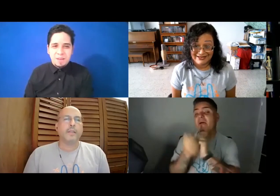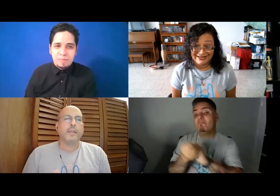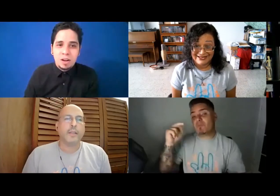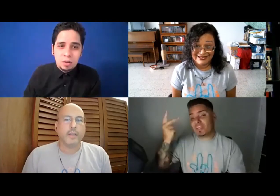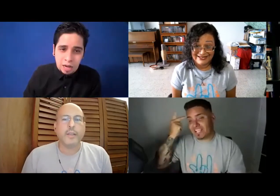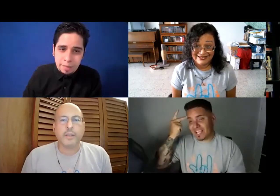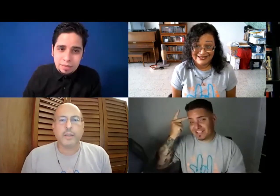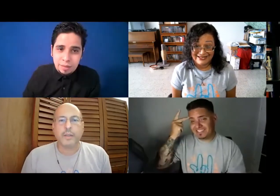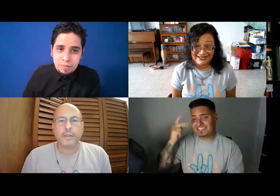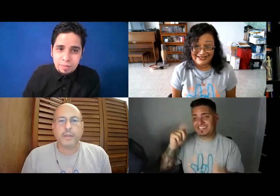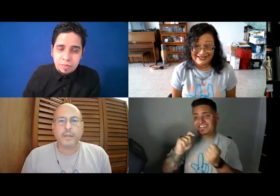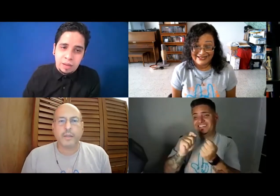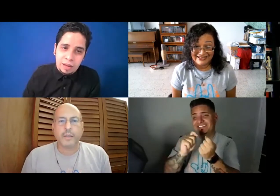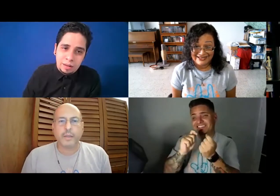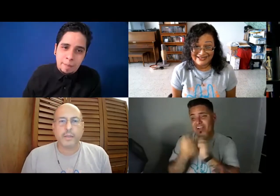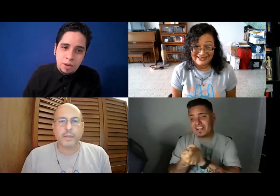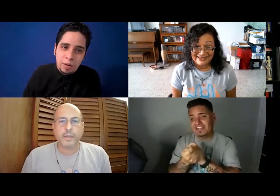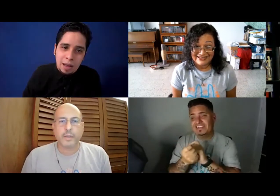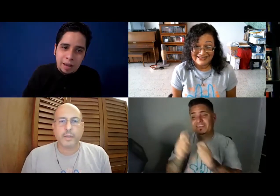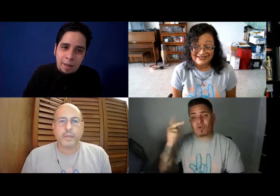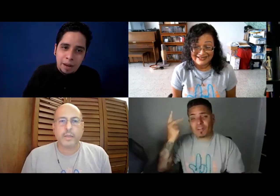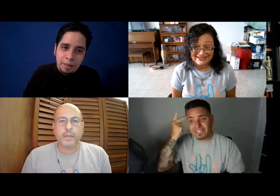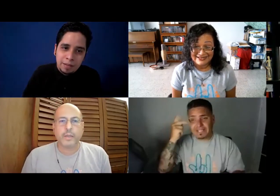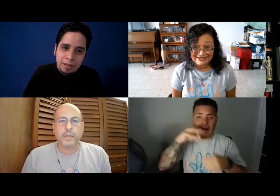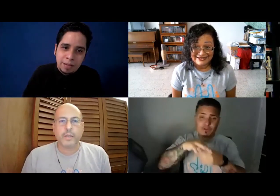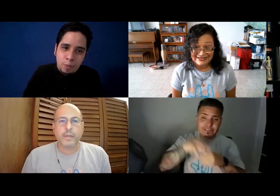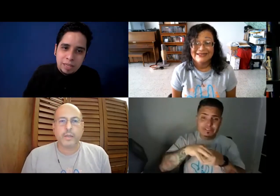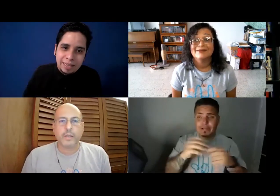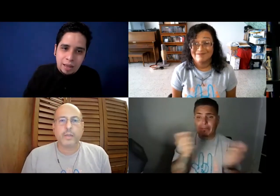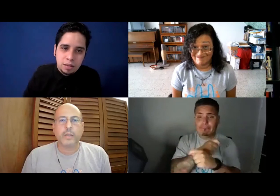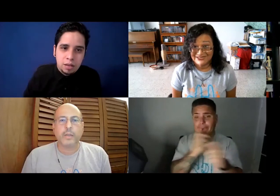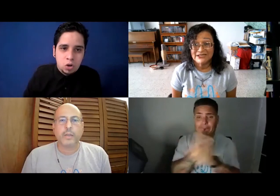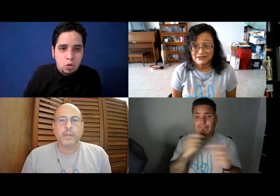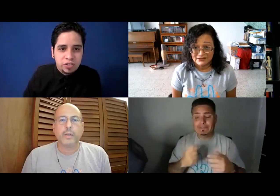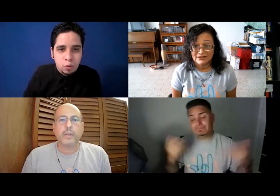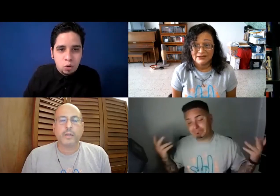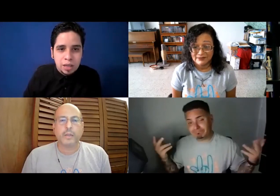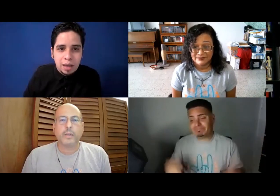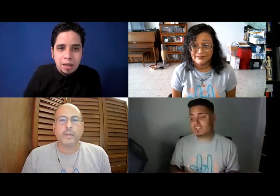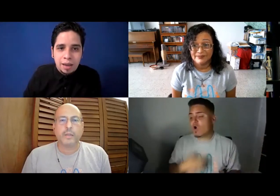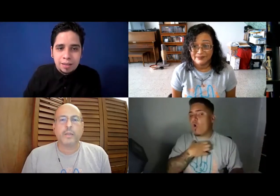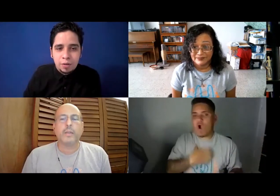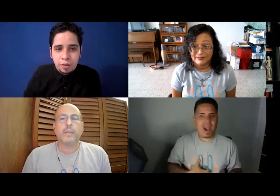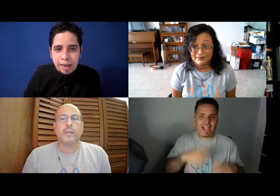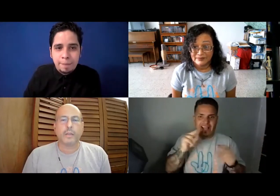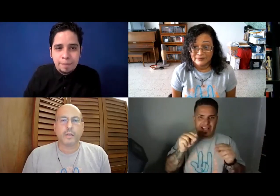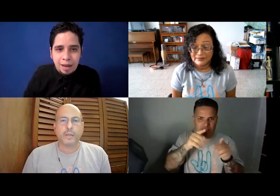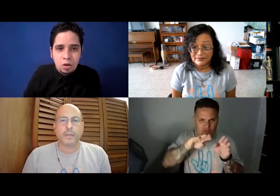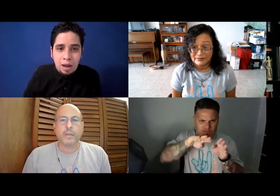Pero, realmente, el cambio, ¿verdad? Hay que cambiar la política. ¿Cómo se vota? Este proceso hay que cambiarlo, ojalá,